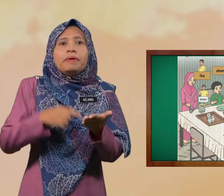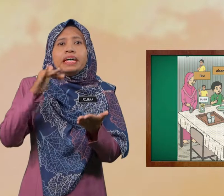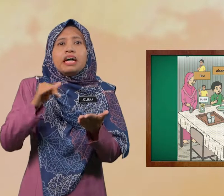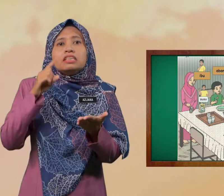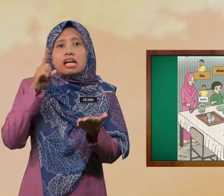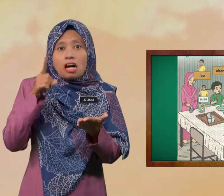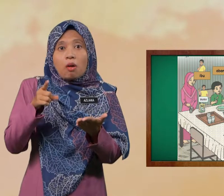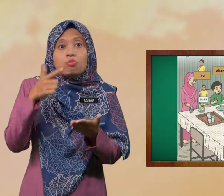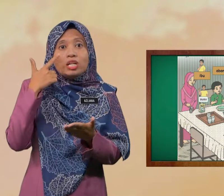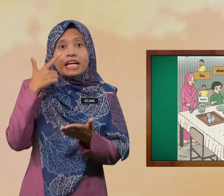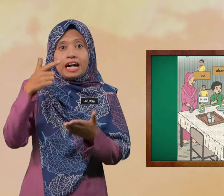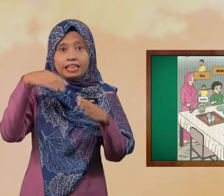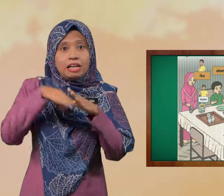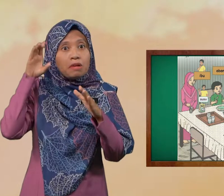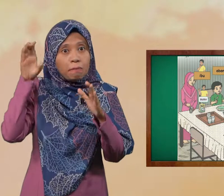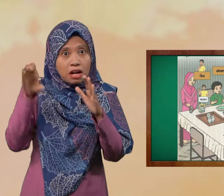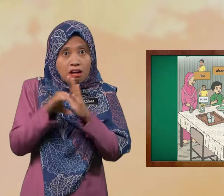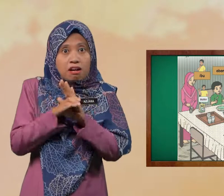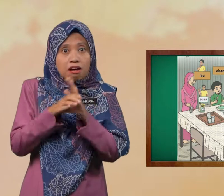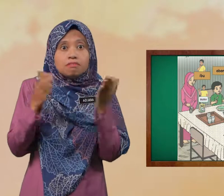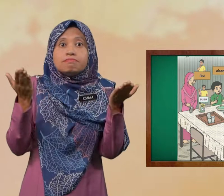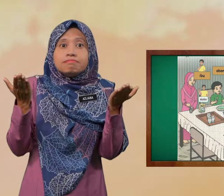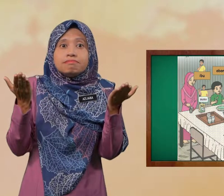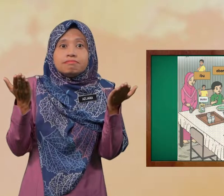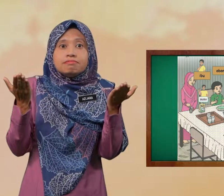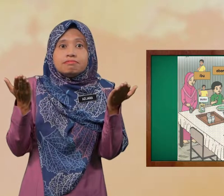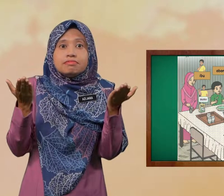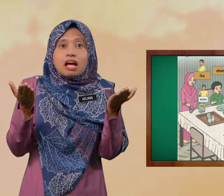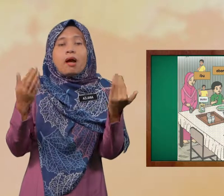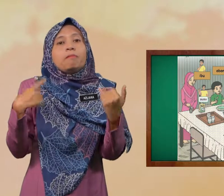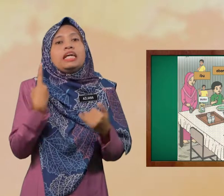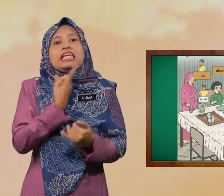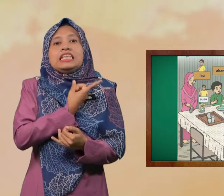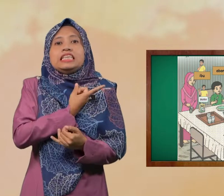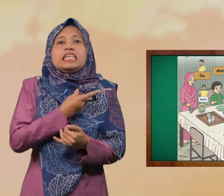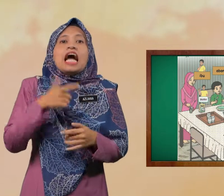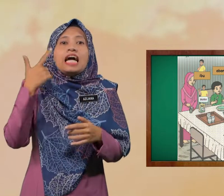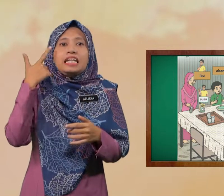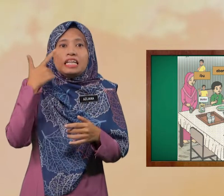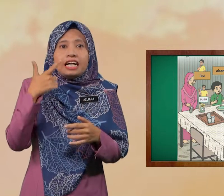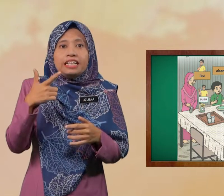yang Kamu Lihat Dalam Gambar Mari kita Lihat